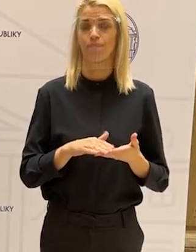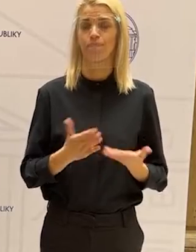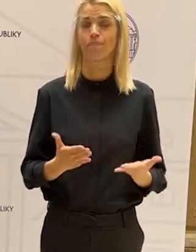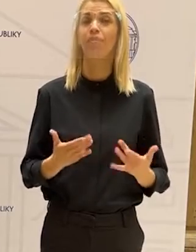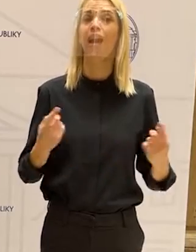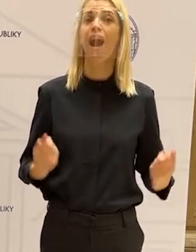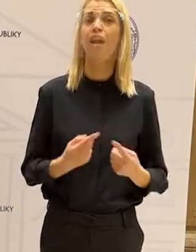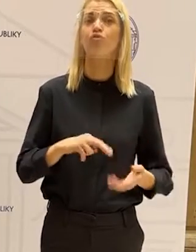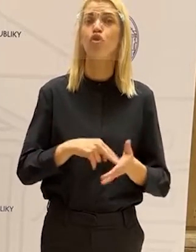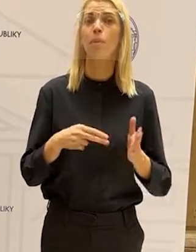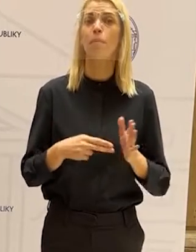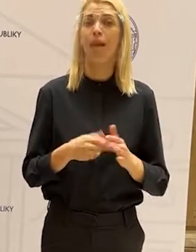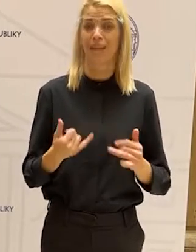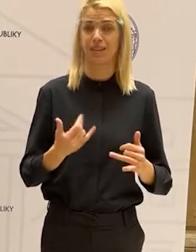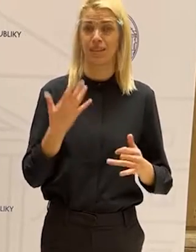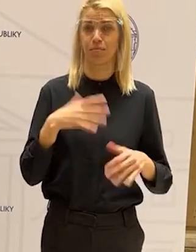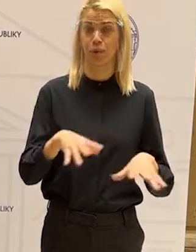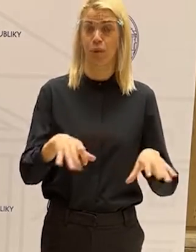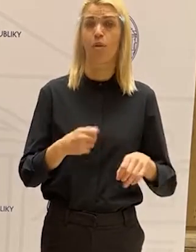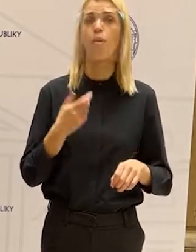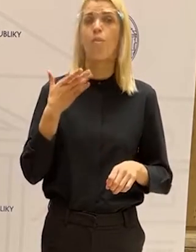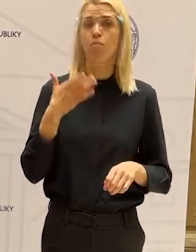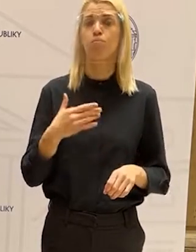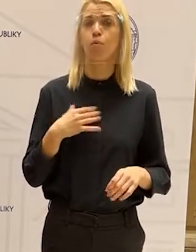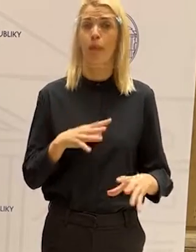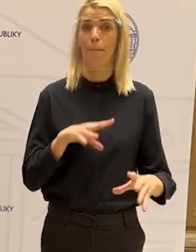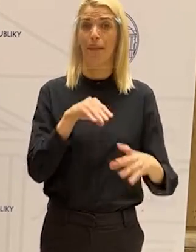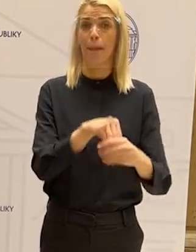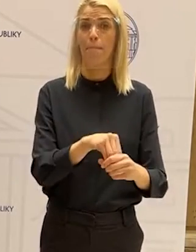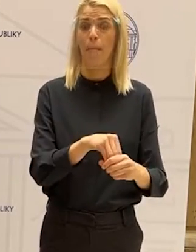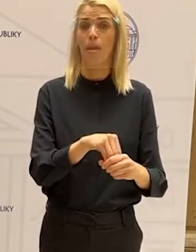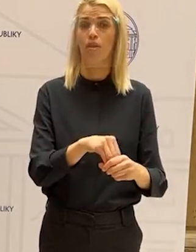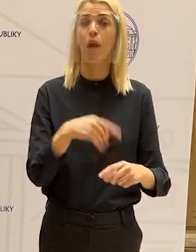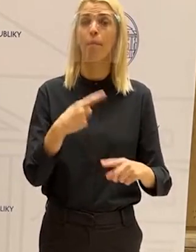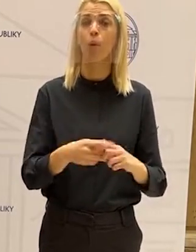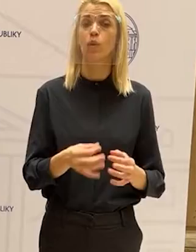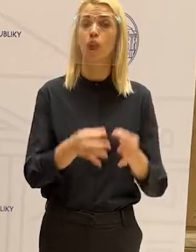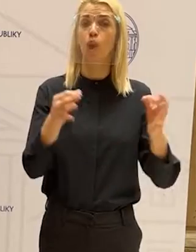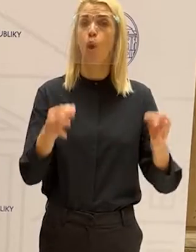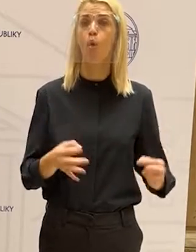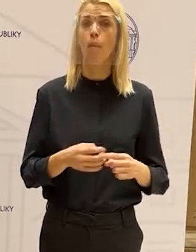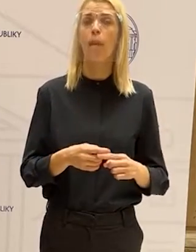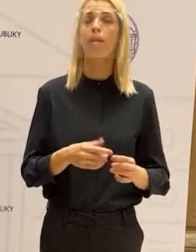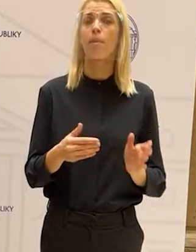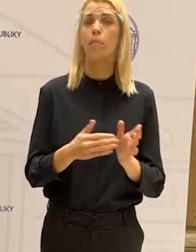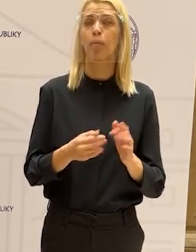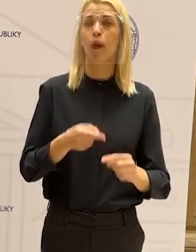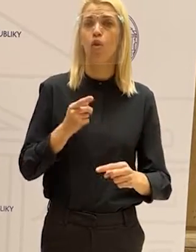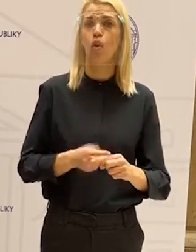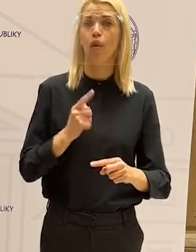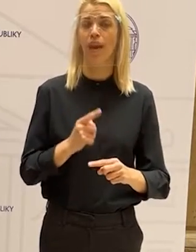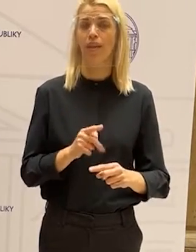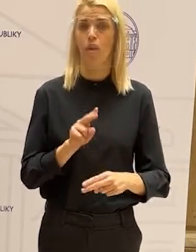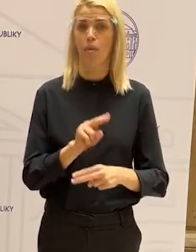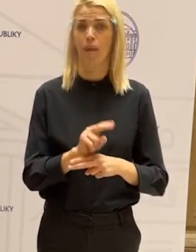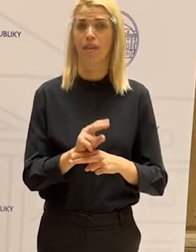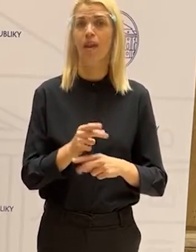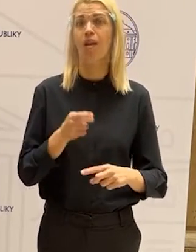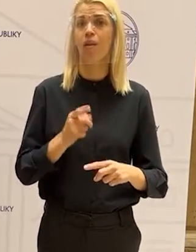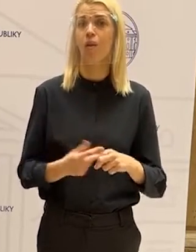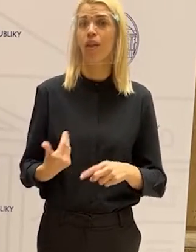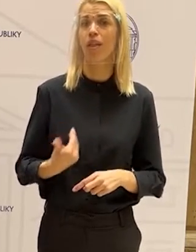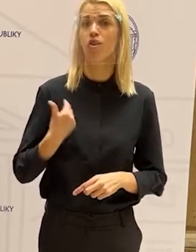prijatý, je dokumentom, ktorý budeme implementovať, ale je dokumentom, ktorý potrebuje konkrétne opatrenia, konkrétne školy a je